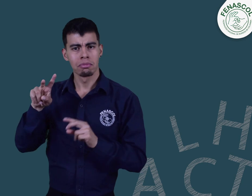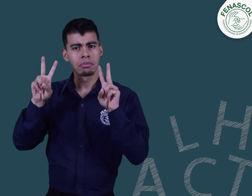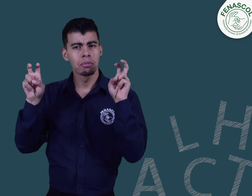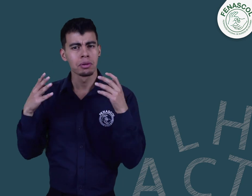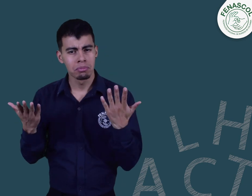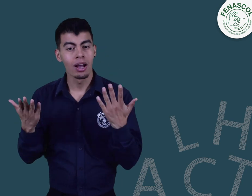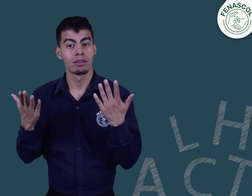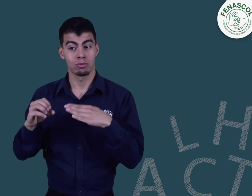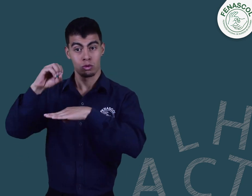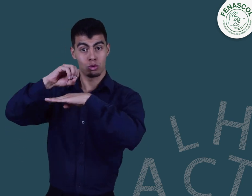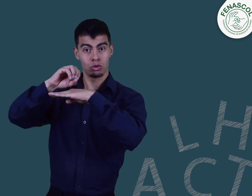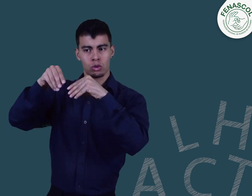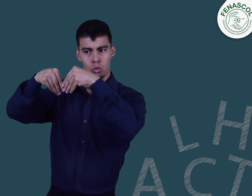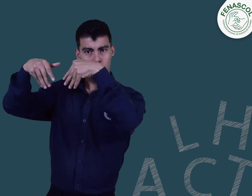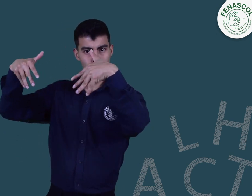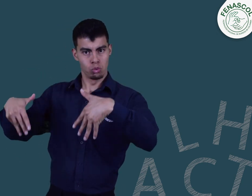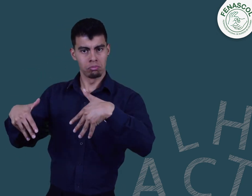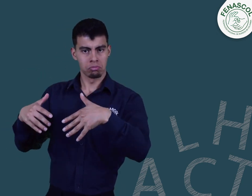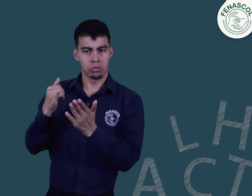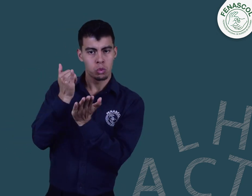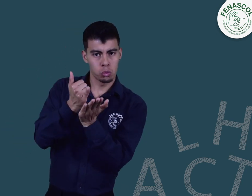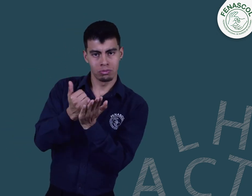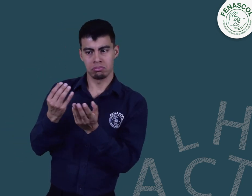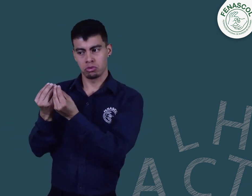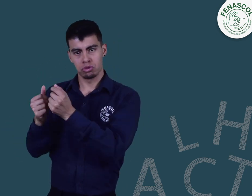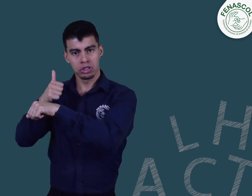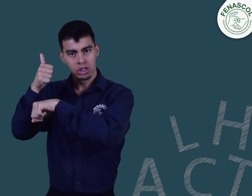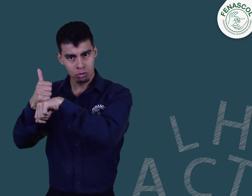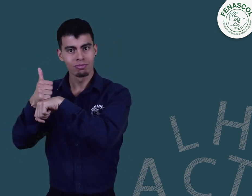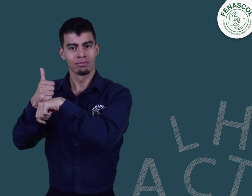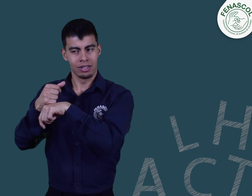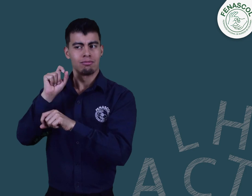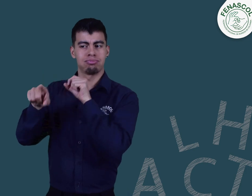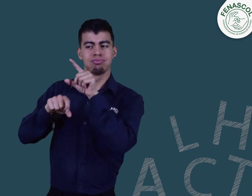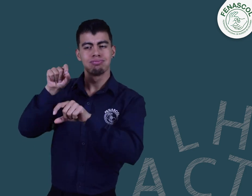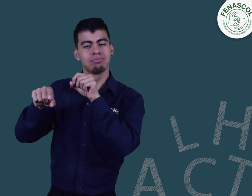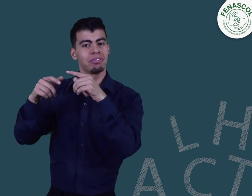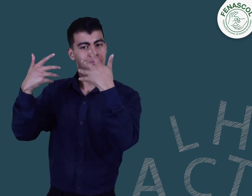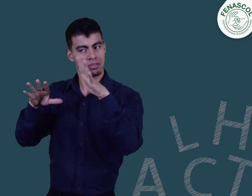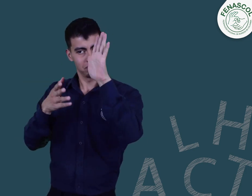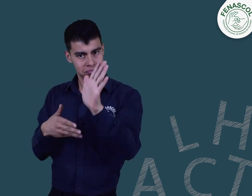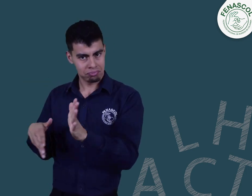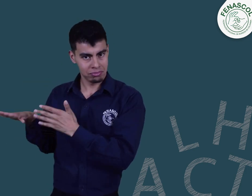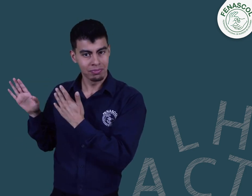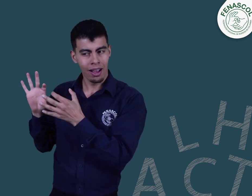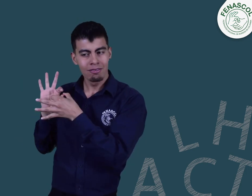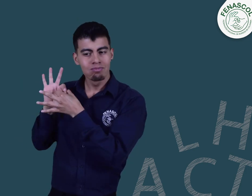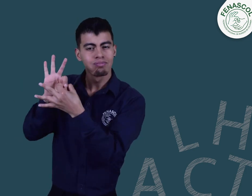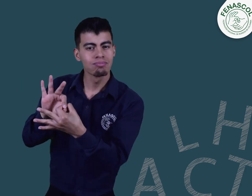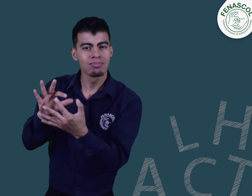estructura de estas organizaciones, hicimos preguntas de lo que es la junta y el consejo directivo. Esta actividad se aunó con la